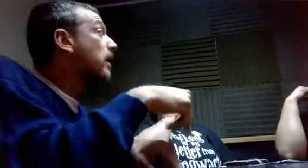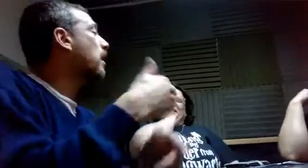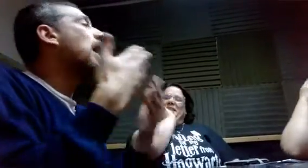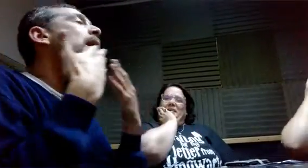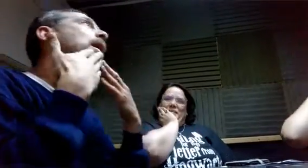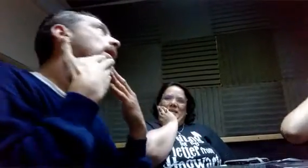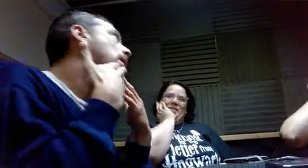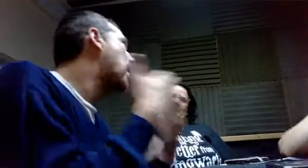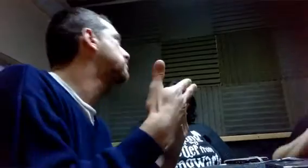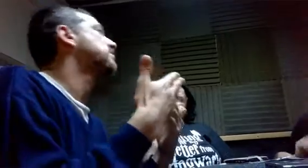Hasta el 2010.